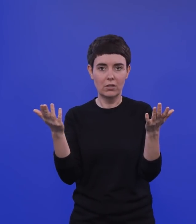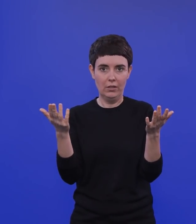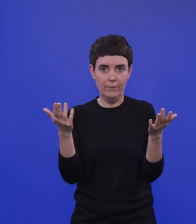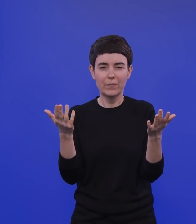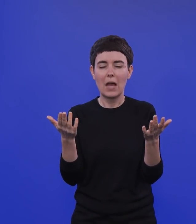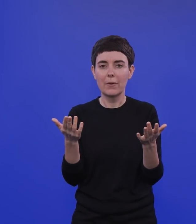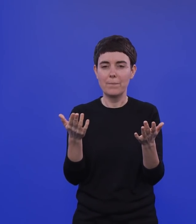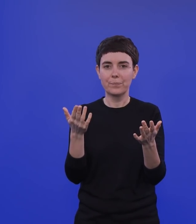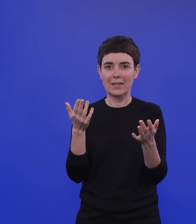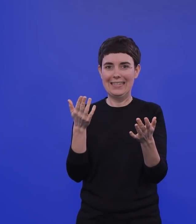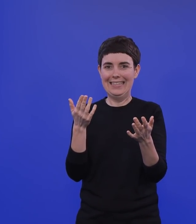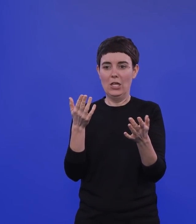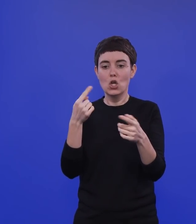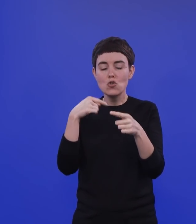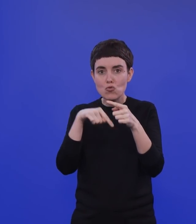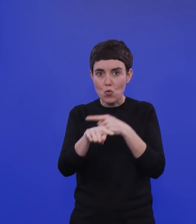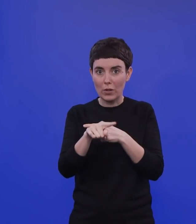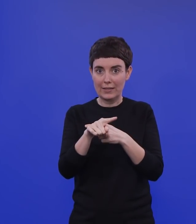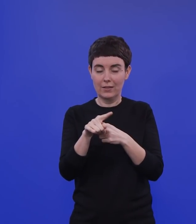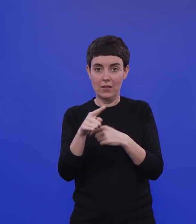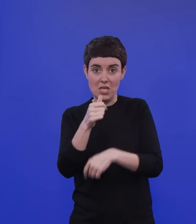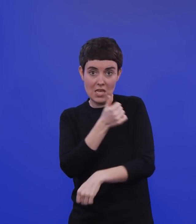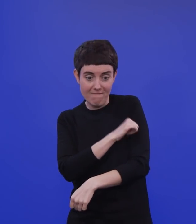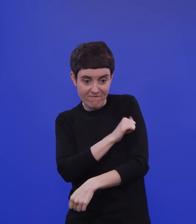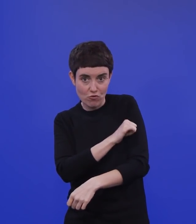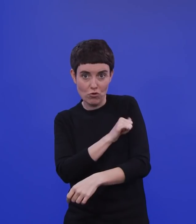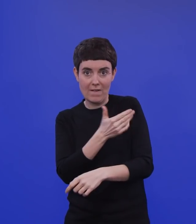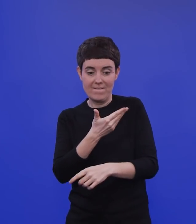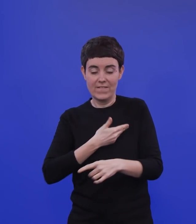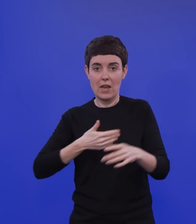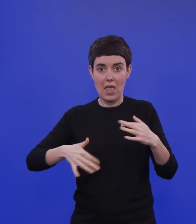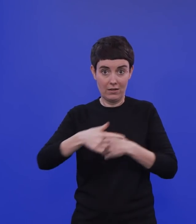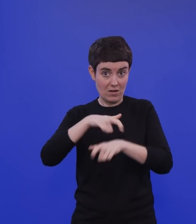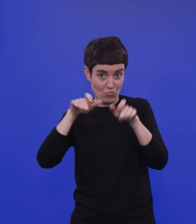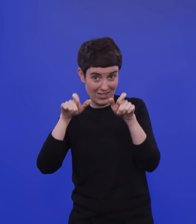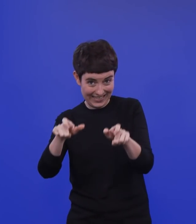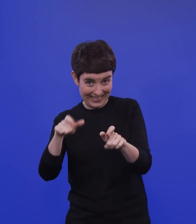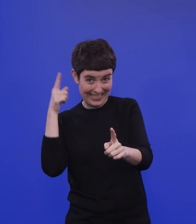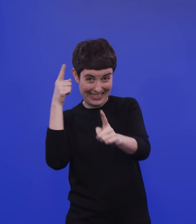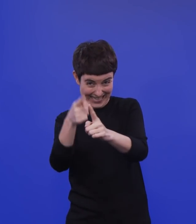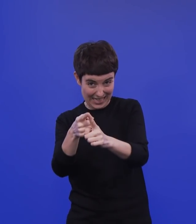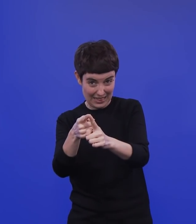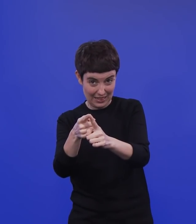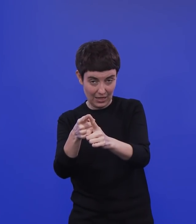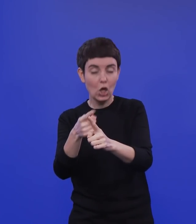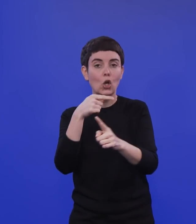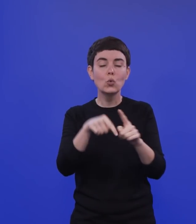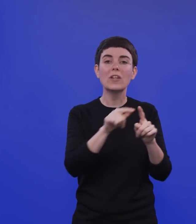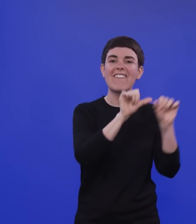Zielwert, durch Impfungen zum Beispiel eine Herdenimmunität zu erreichen, durch die Varianten möglicherweise?